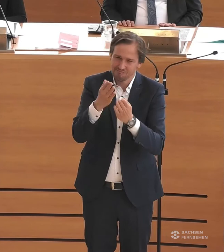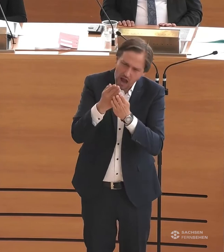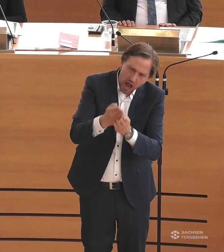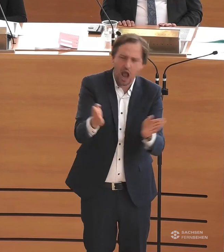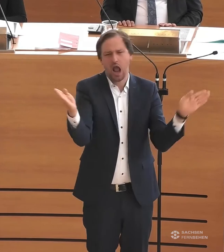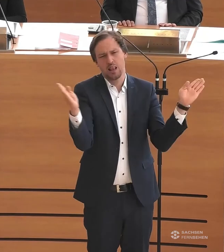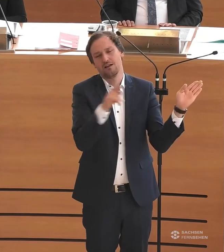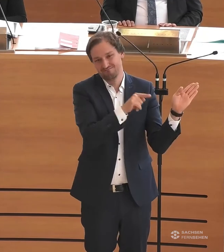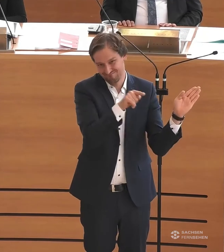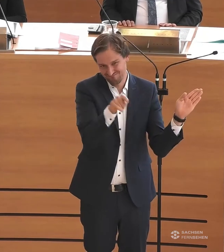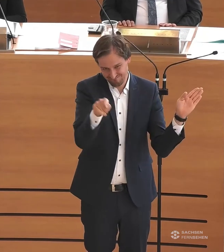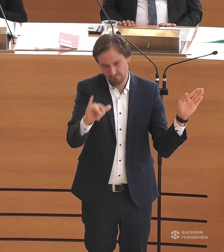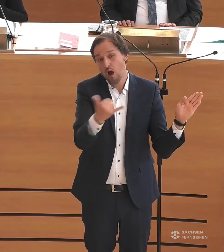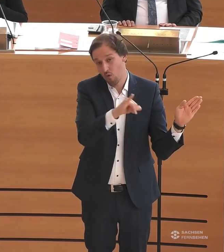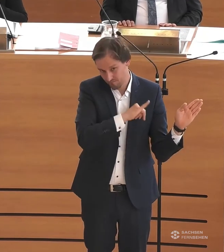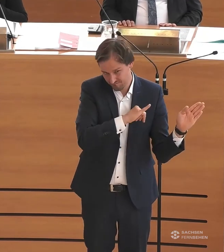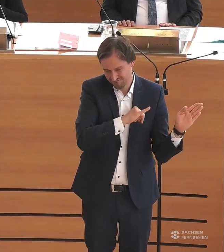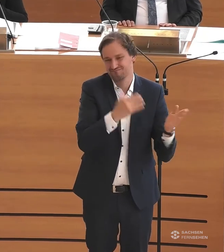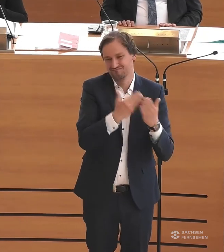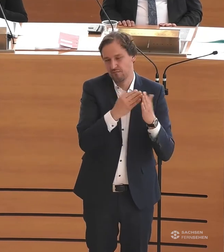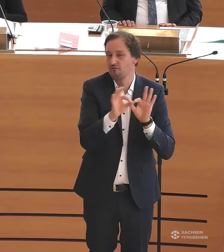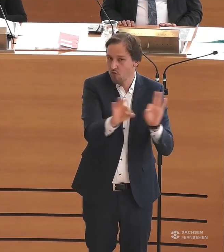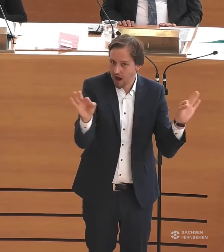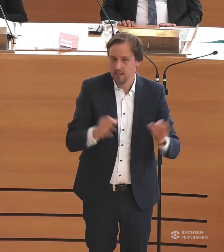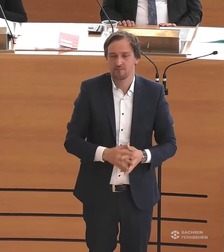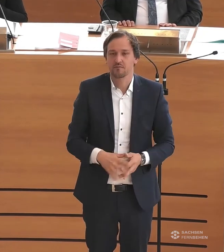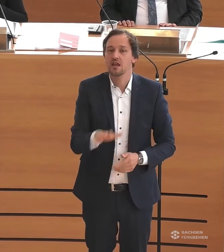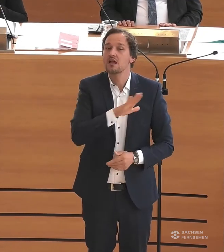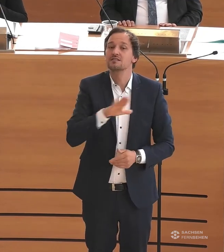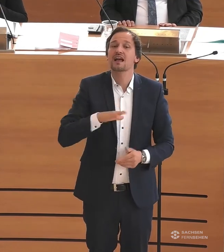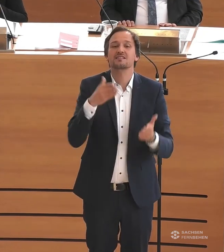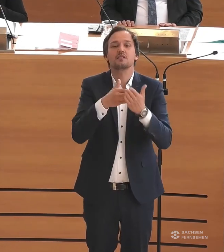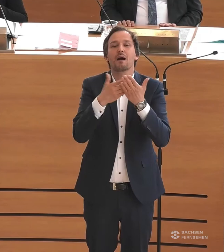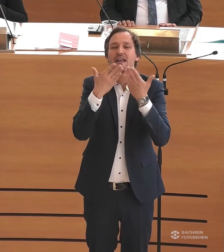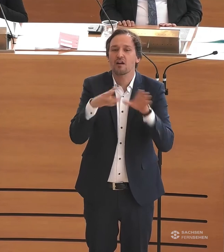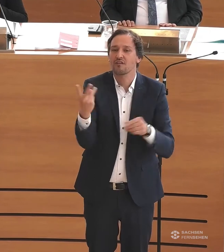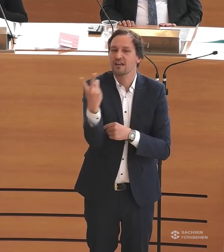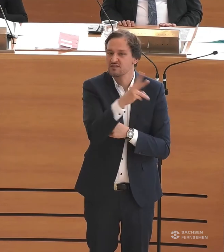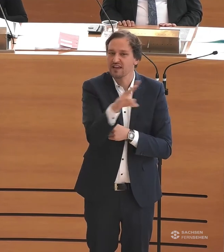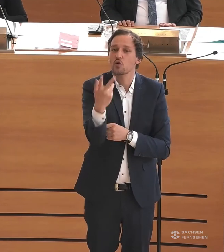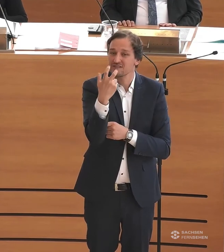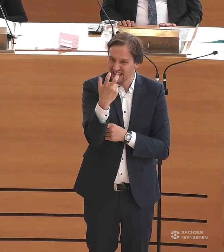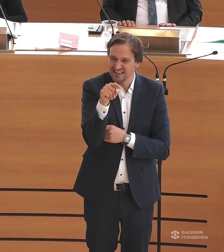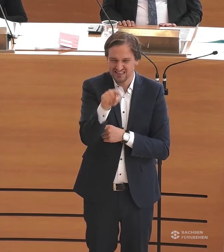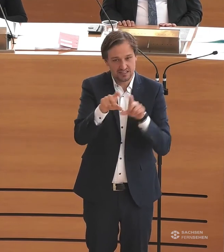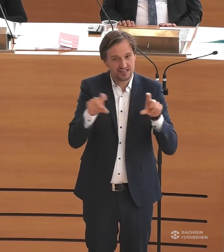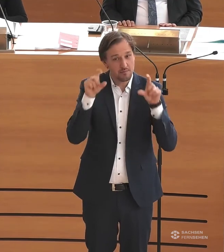die eben Menschen mit Behinderung speziell betreffen. Sachsen Barrierefrei 2030 ist besprochen worden.